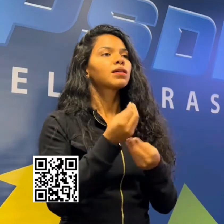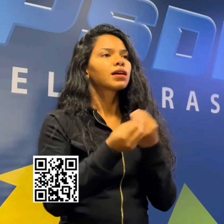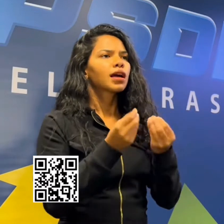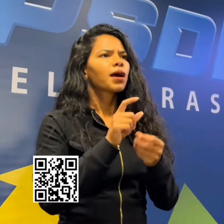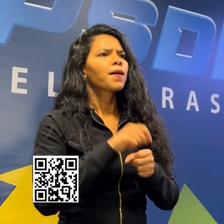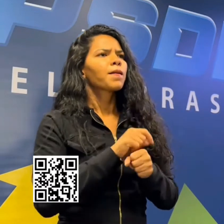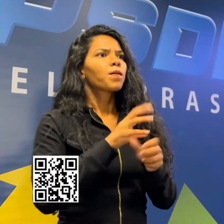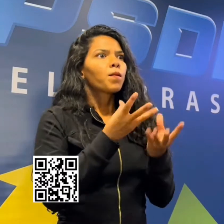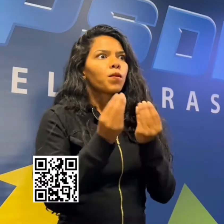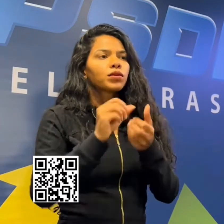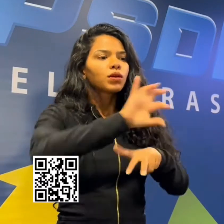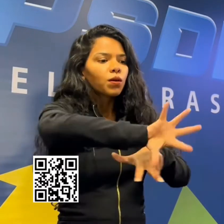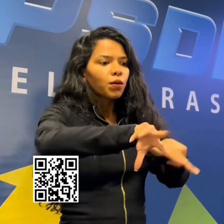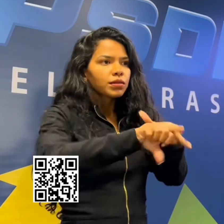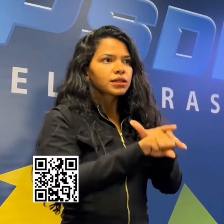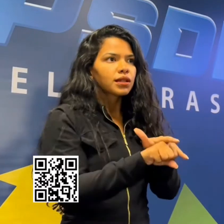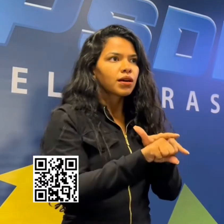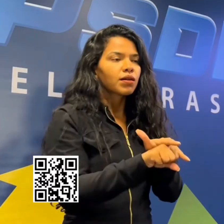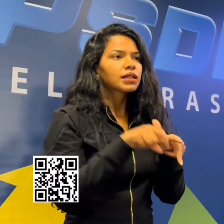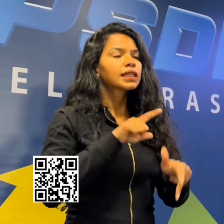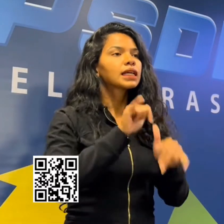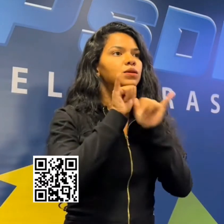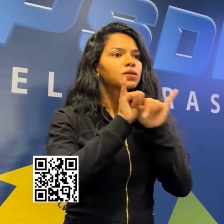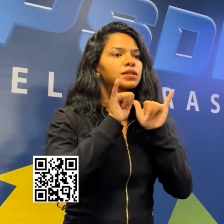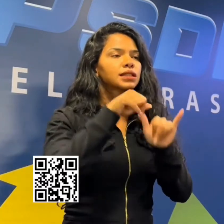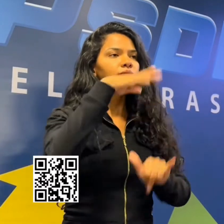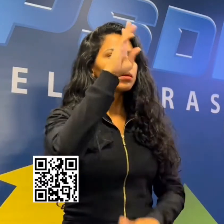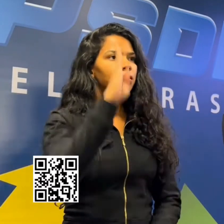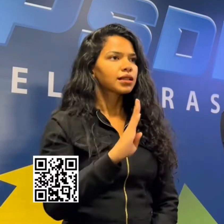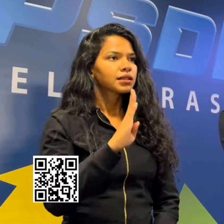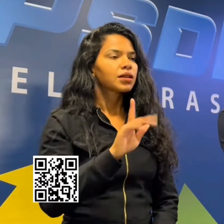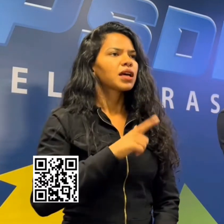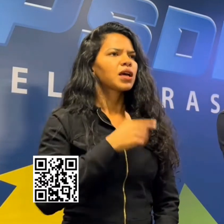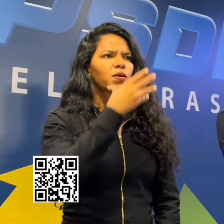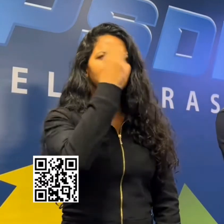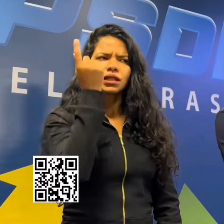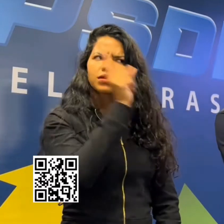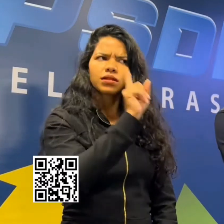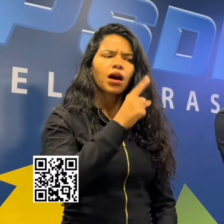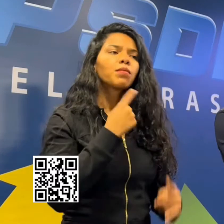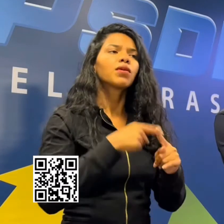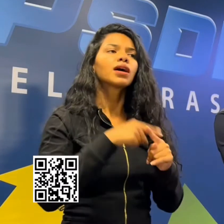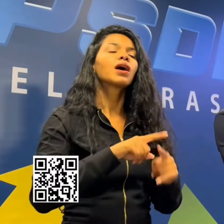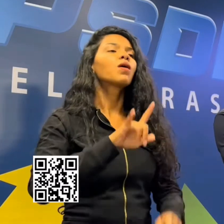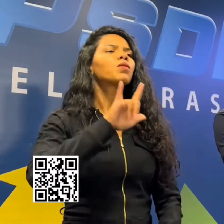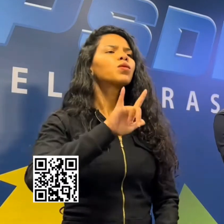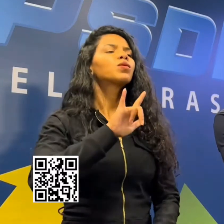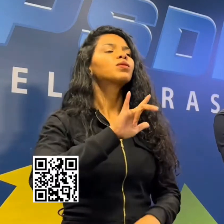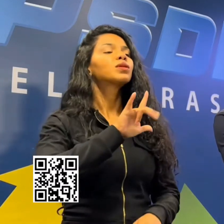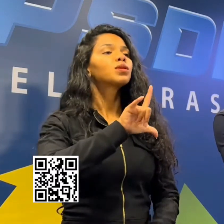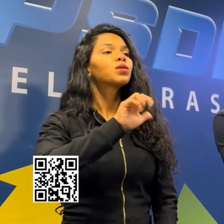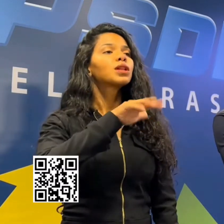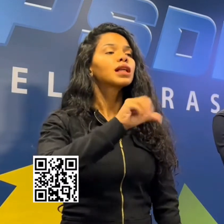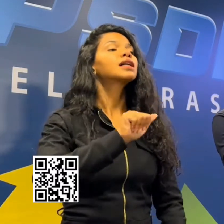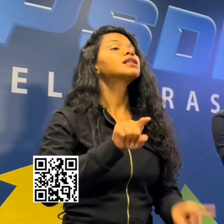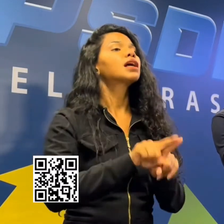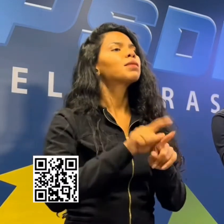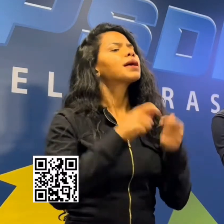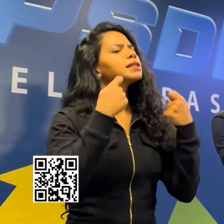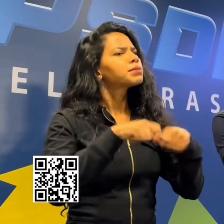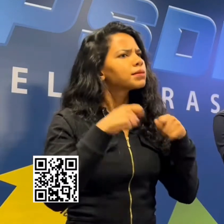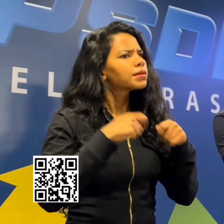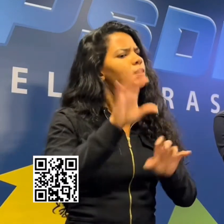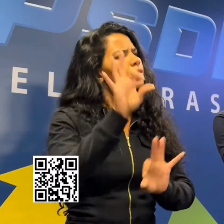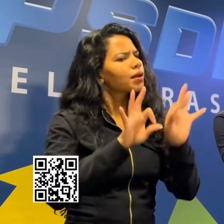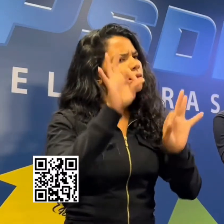do qual se tem notícia no país. Eu não esqueço isso. E Lula, se prepare nos debates, porque eu vou cobrar isso